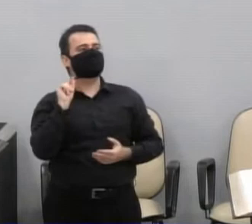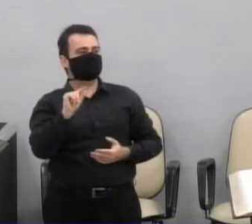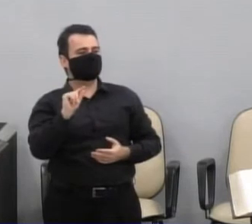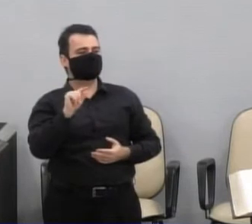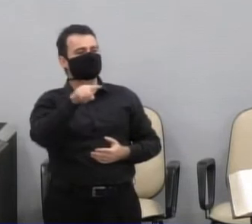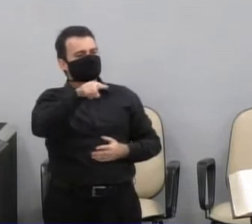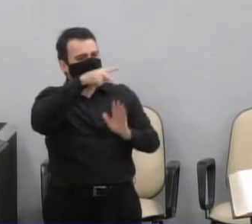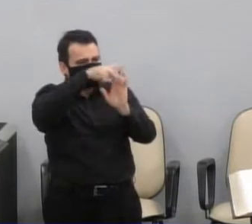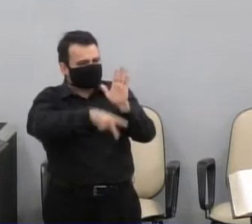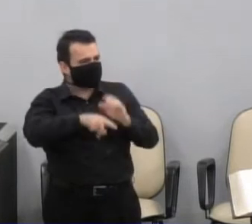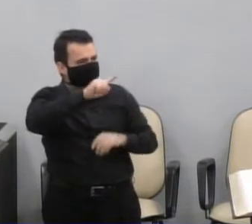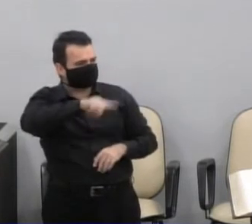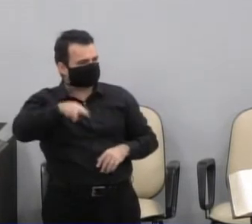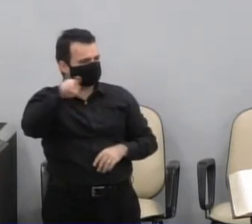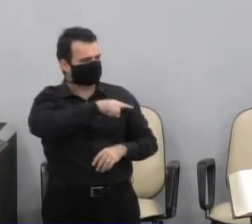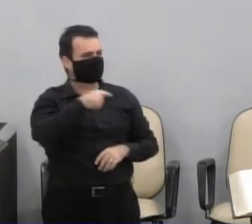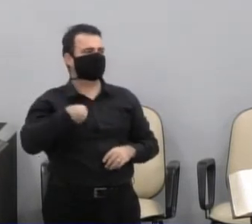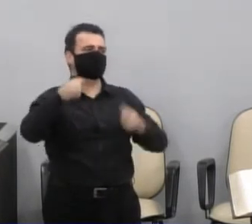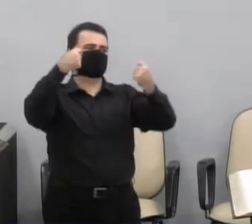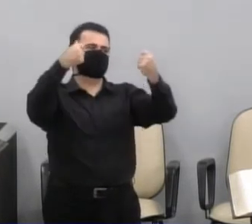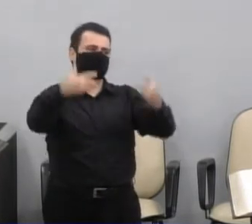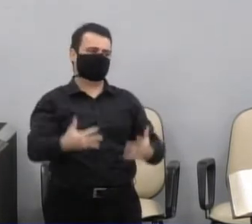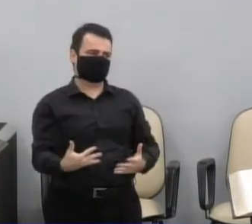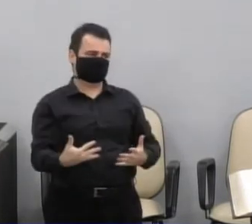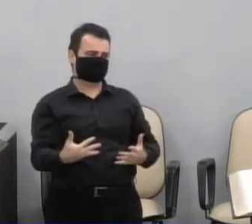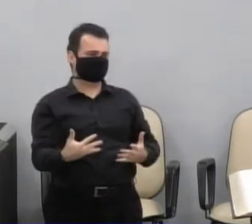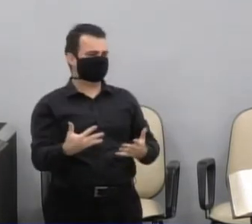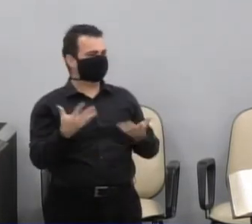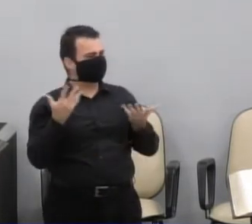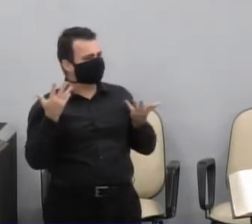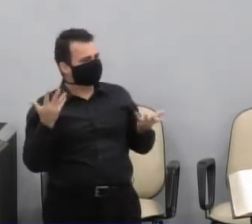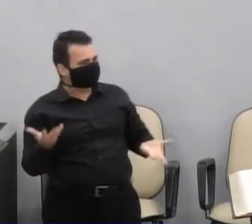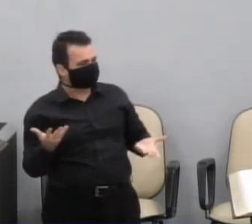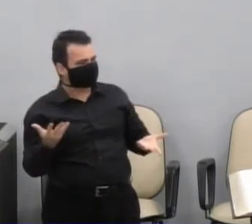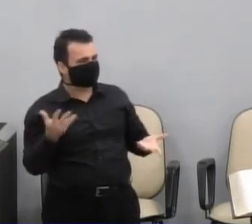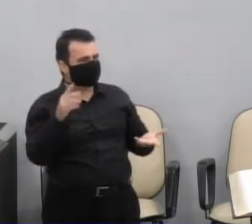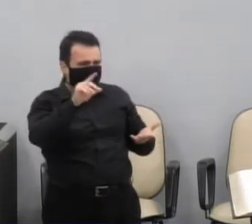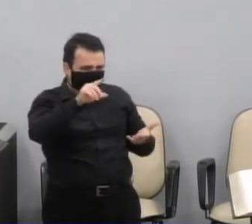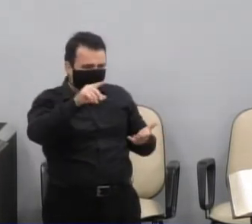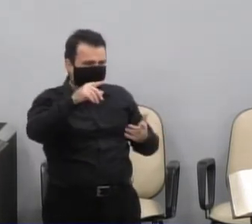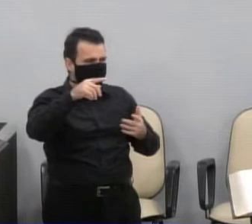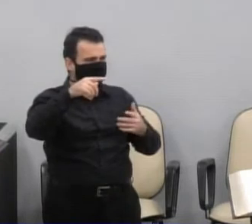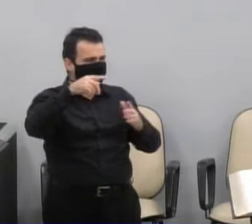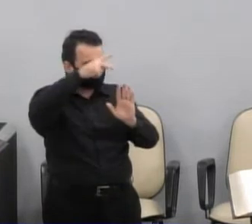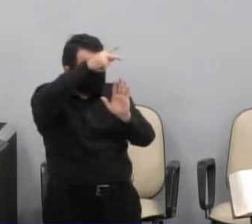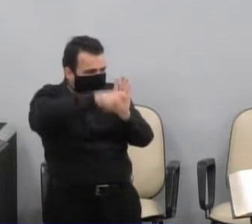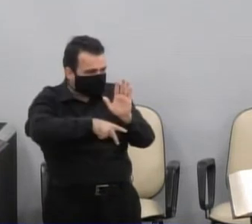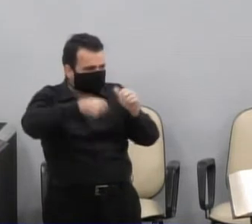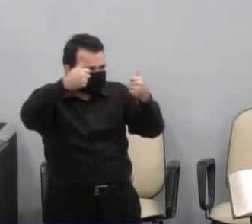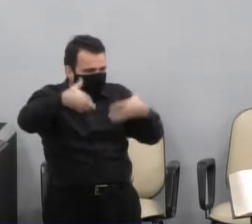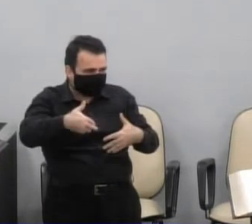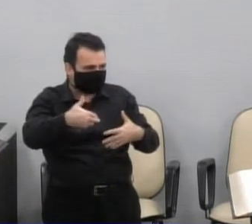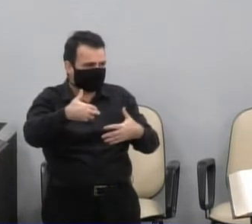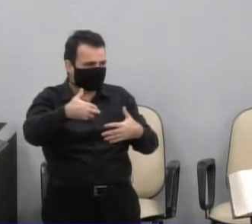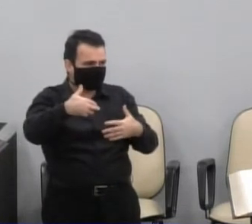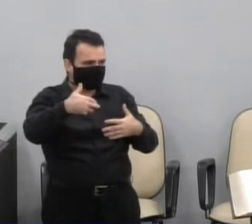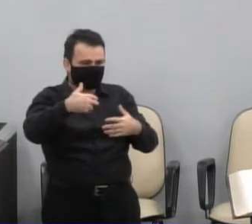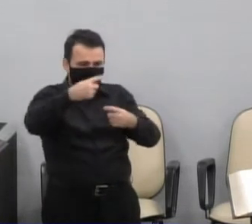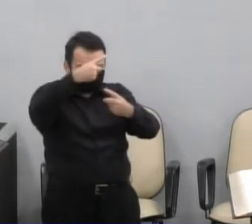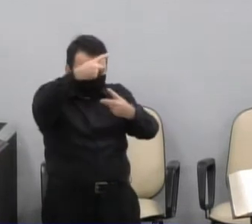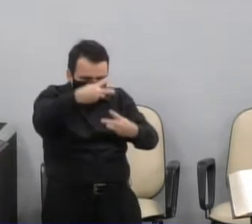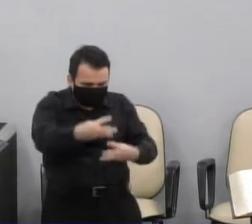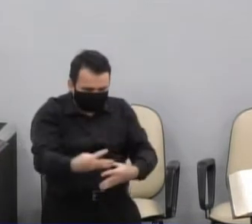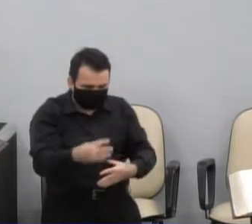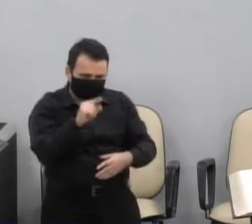veto, que está sendo votado em bloco, ou seja, destes, no plural, destes vetos, seis vetos, sendo